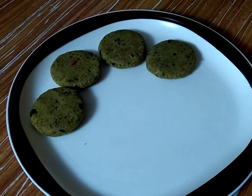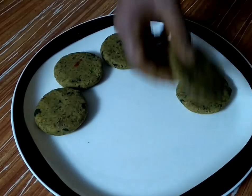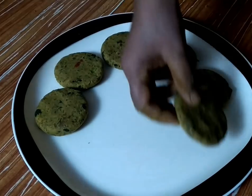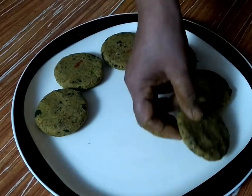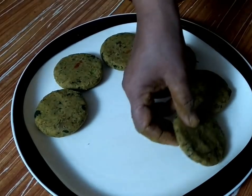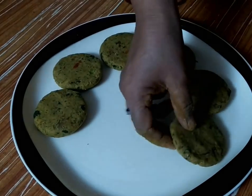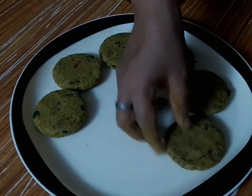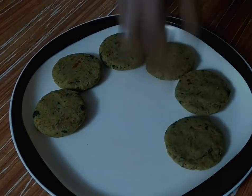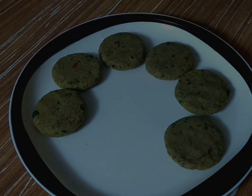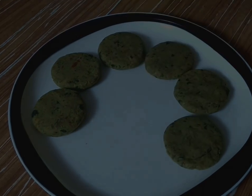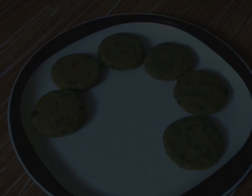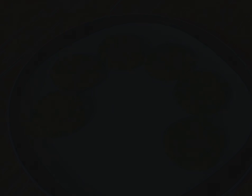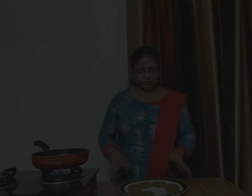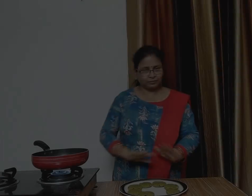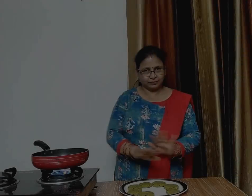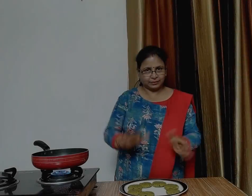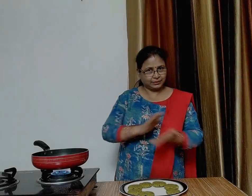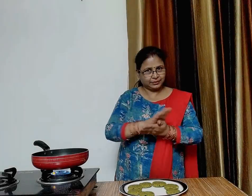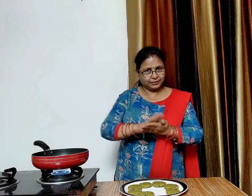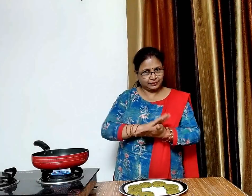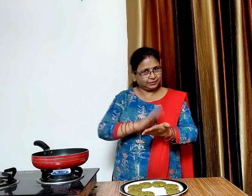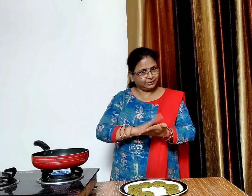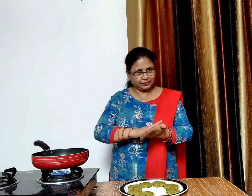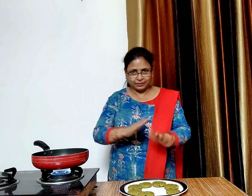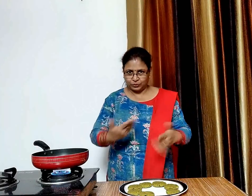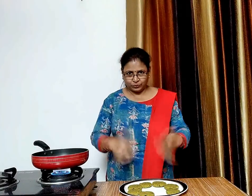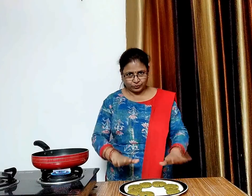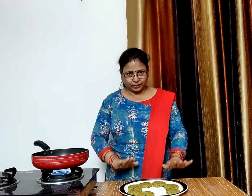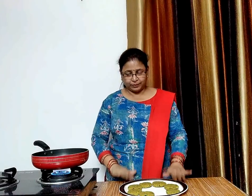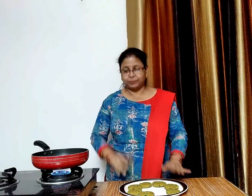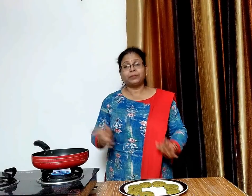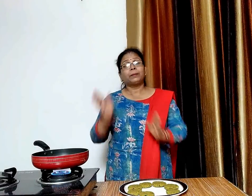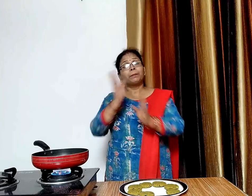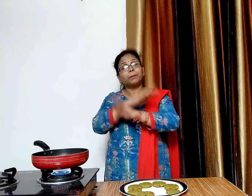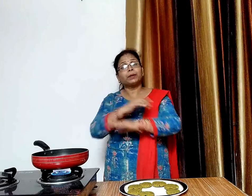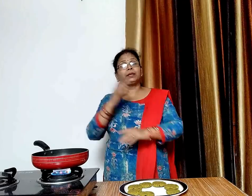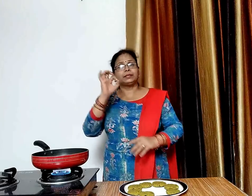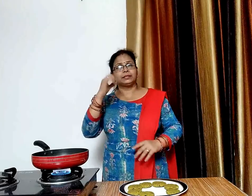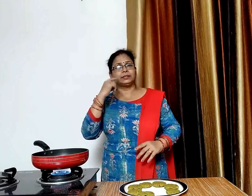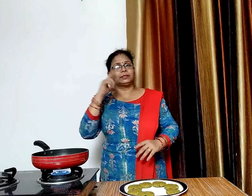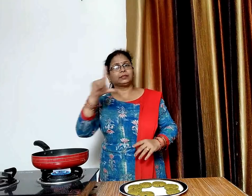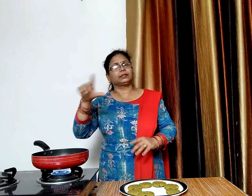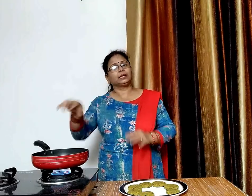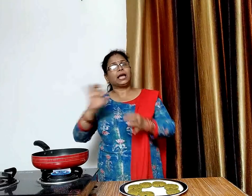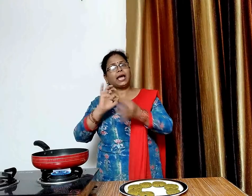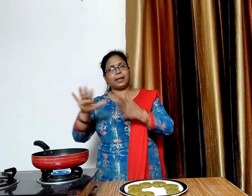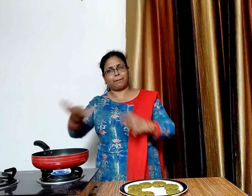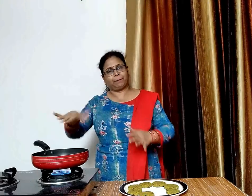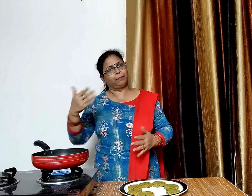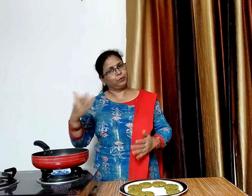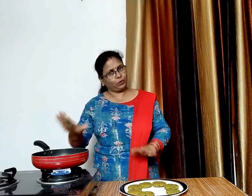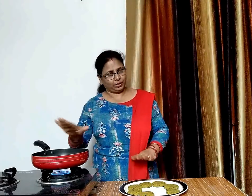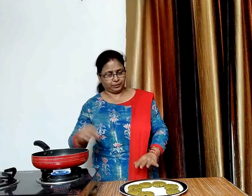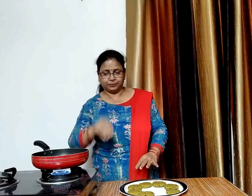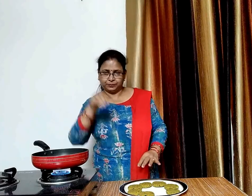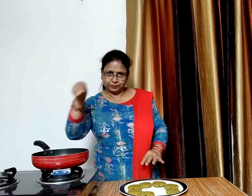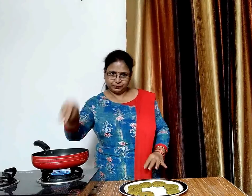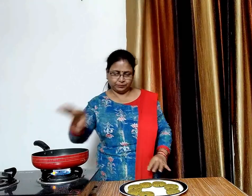हमने सबी को कबाब की शेप दे दी है अब हम इसे फ्राय करेंगे इसके लिए हमने तेल को पहले ही गरम होने के लिए रख दिया था